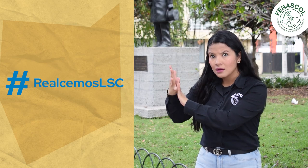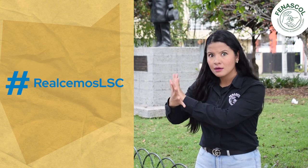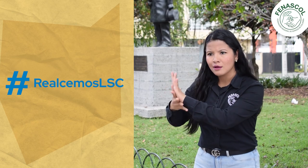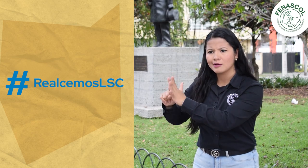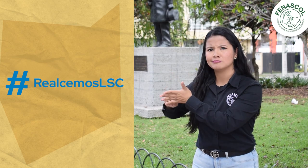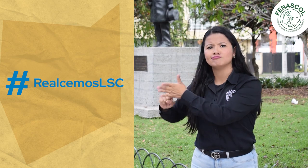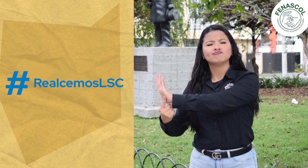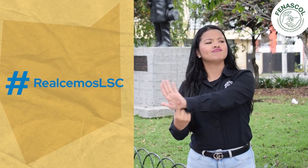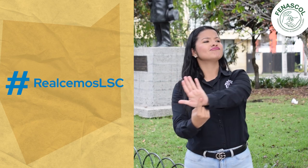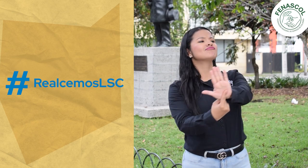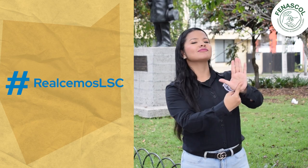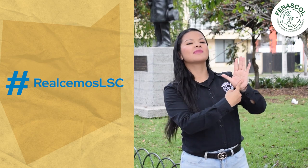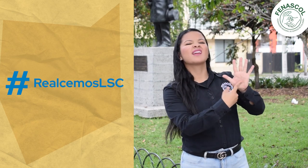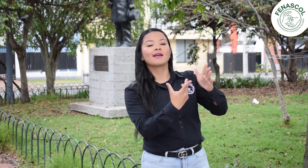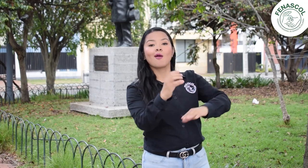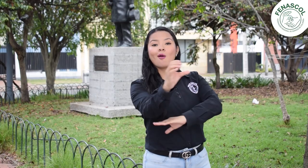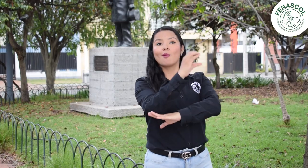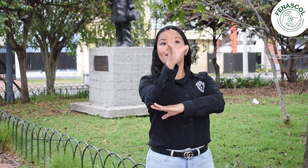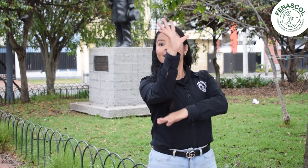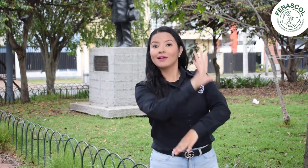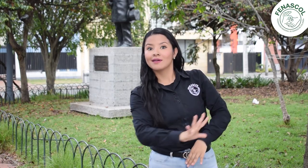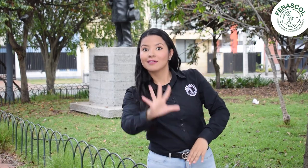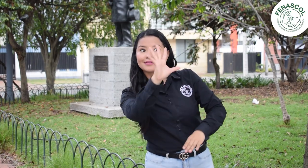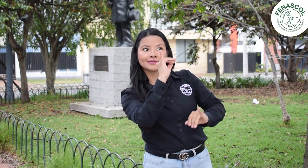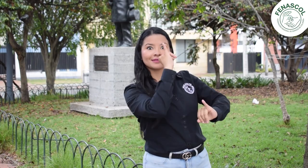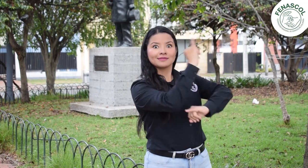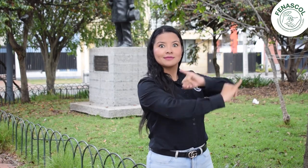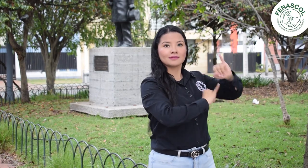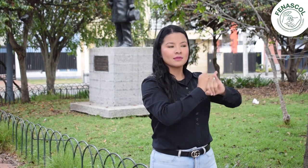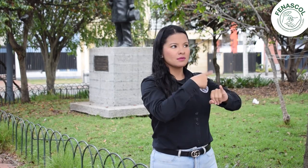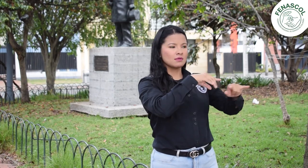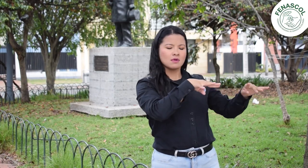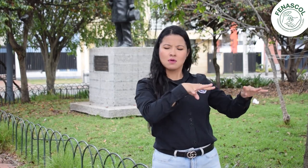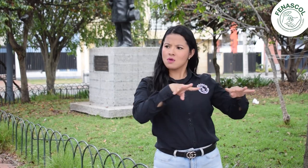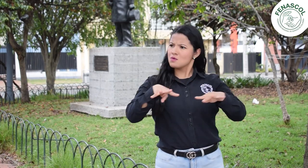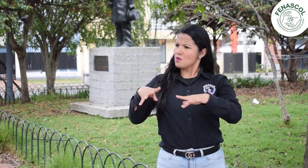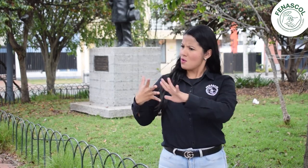por visualizar la lengua de señas en el país y en el exterior.